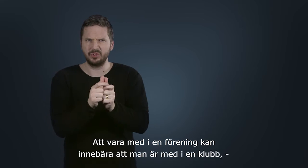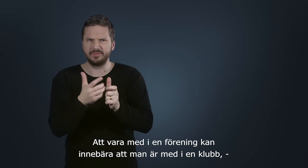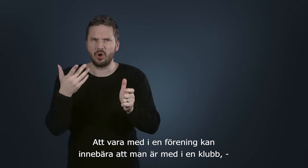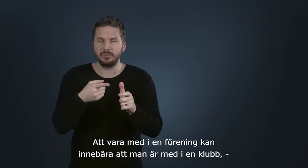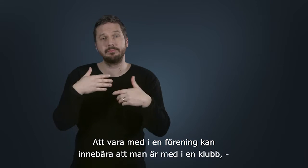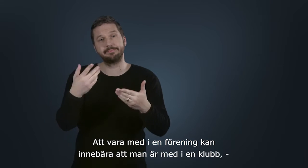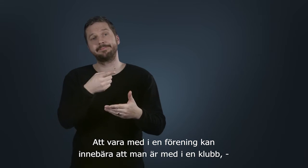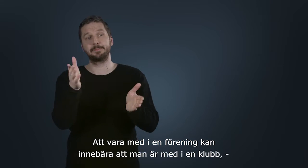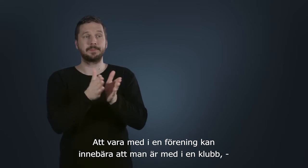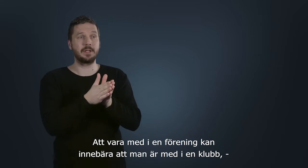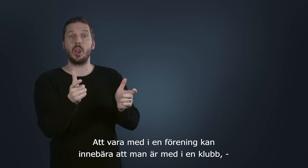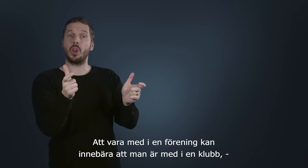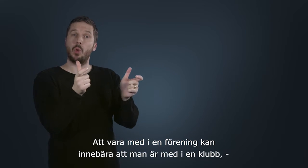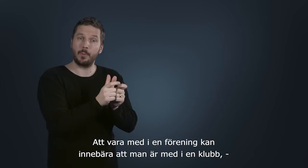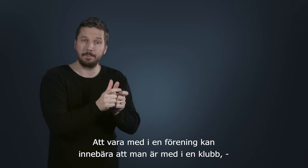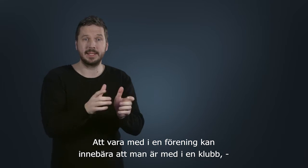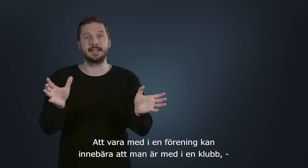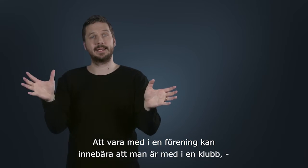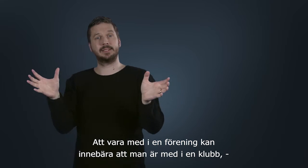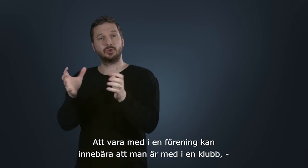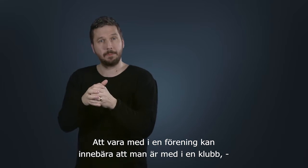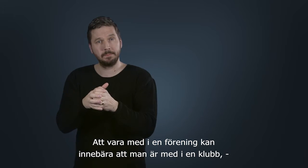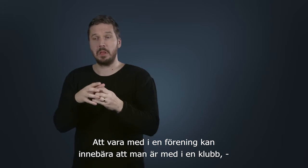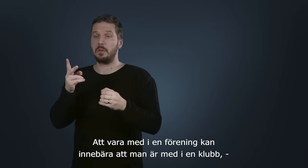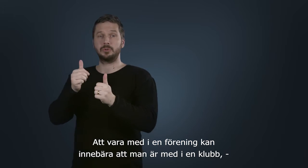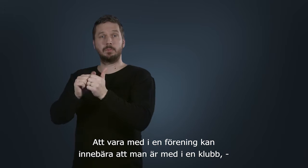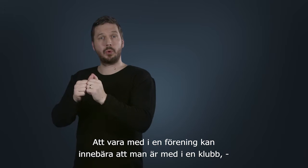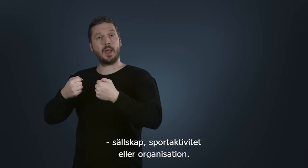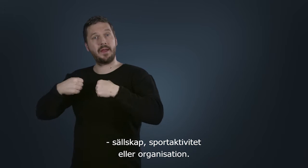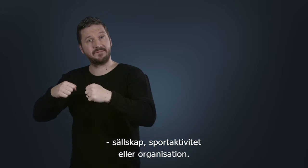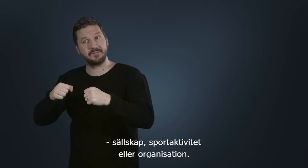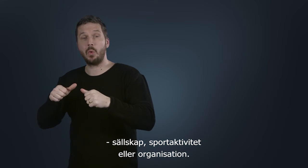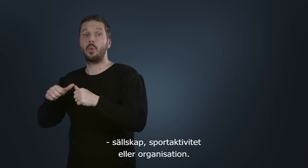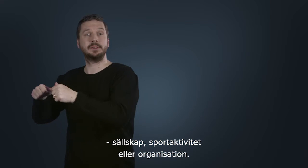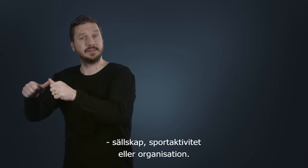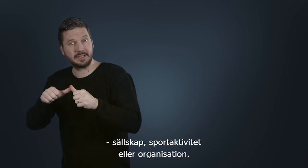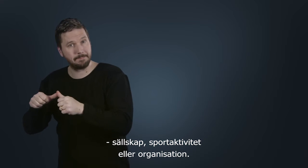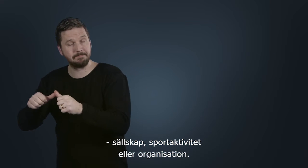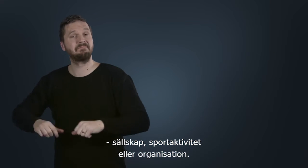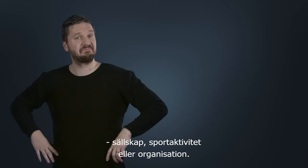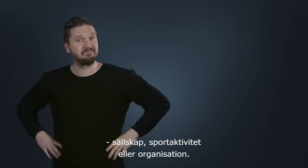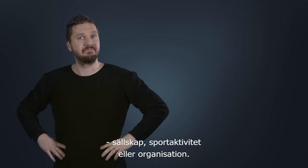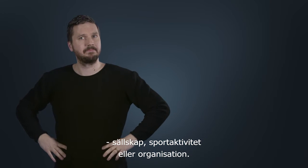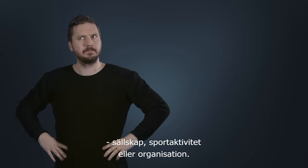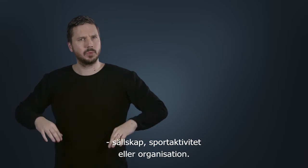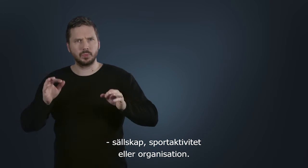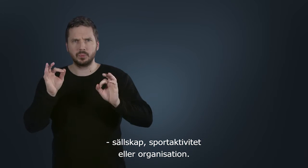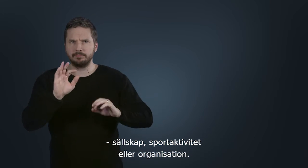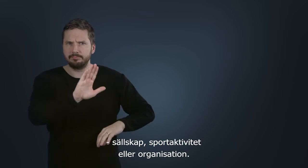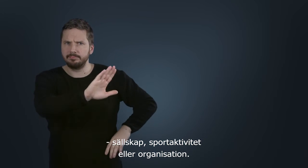Att vara med i en förening kan innebära att man är med i en klubb, sällskap, sportaktivitet eller organisation. Hur ser